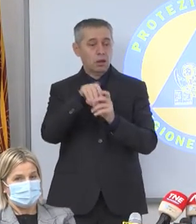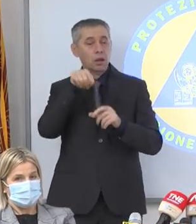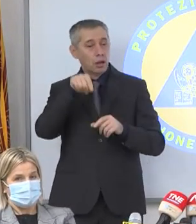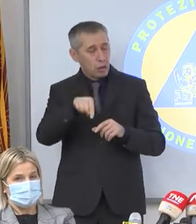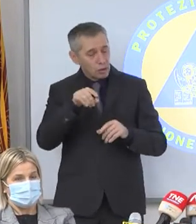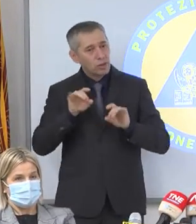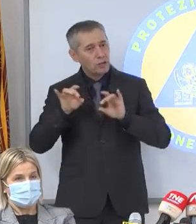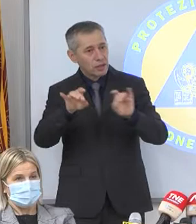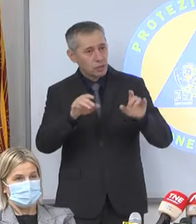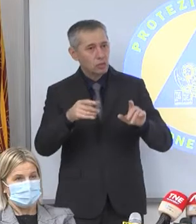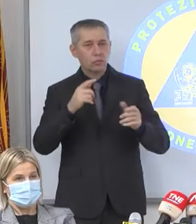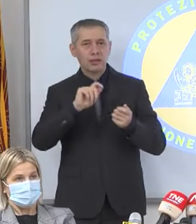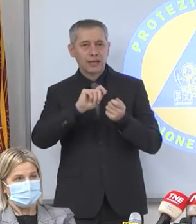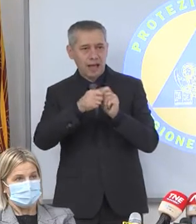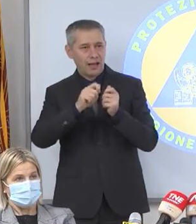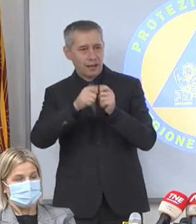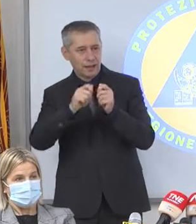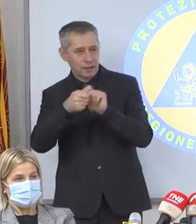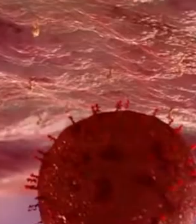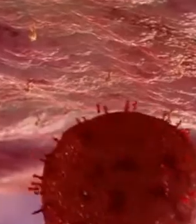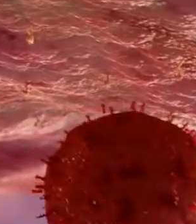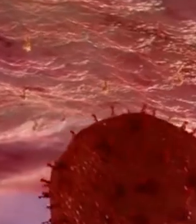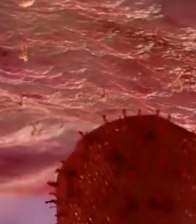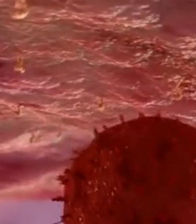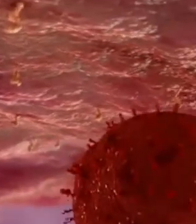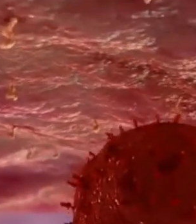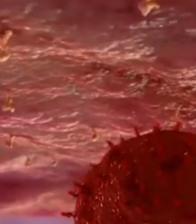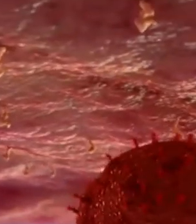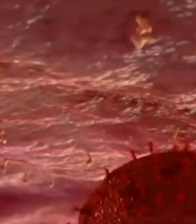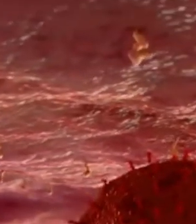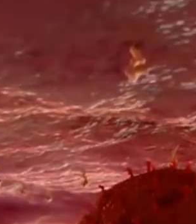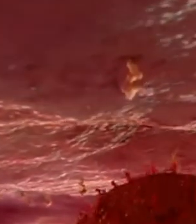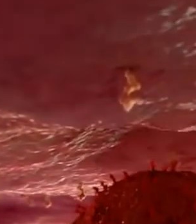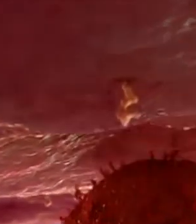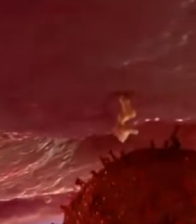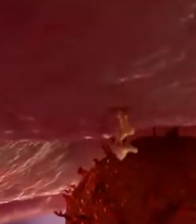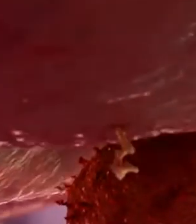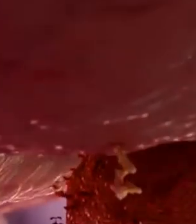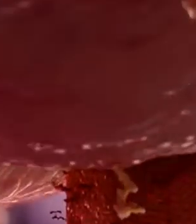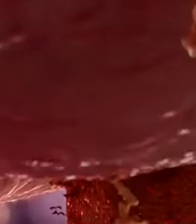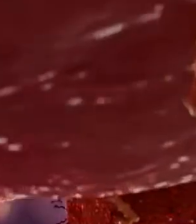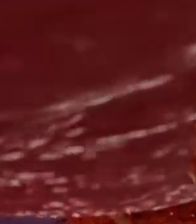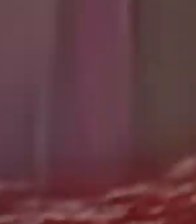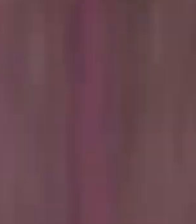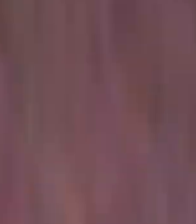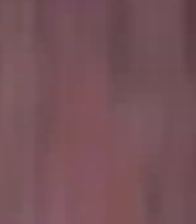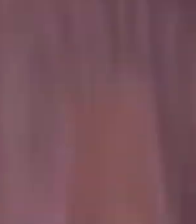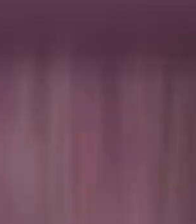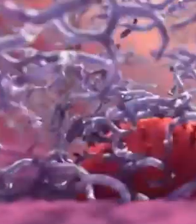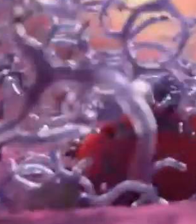adattandosi, grazie ai vaccini, per diventare endemico. Se circolasse ancora il virus di One avremmo una protezione dall'infezione del